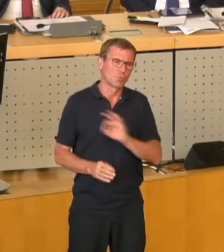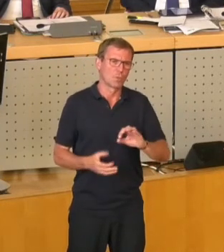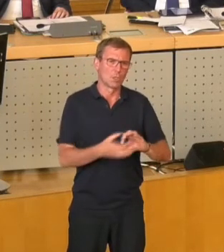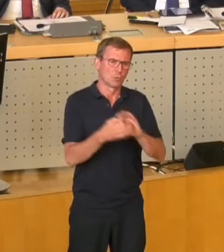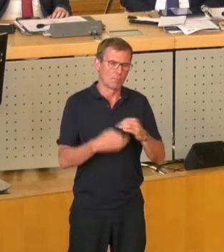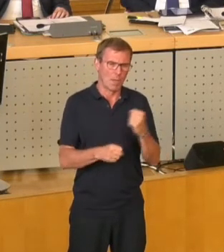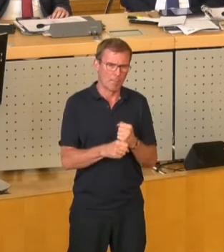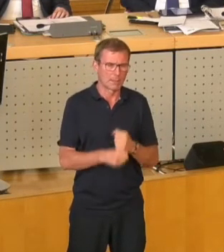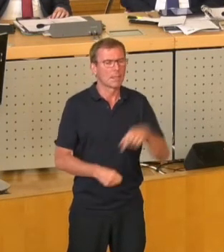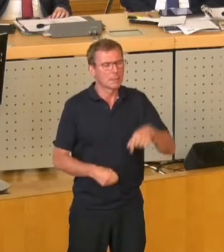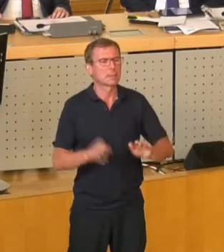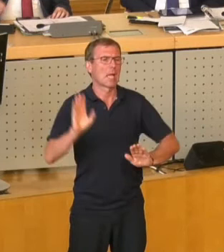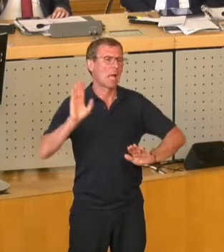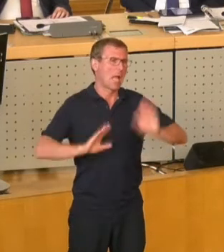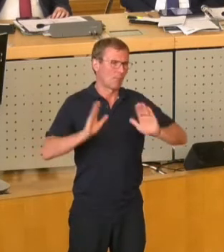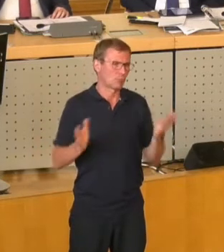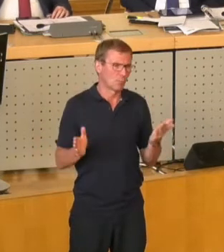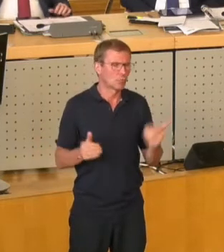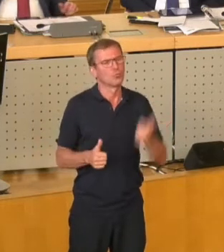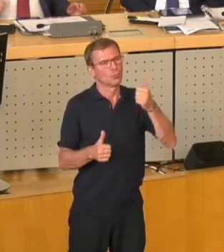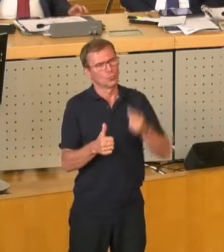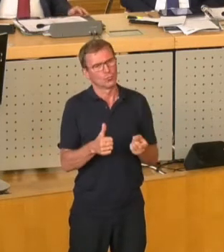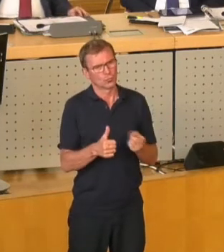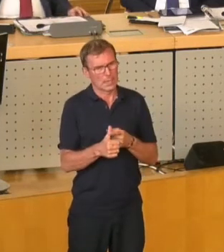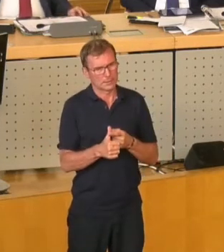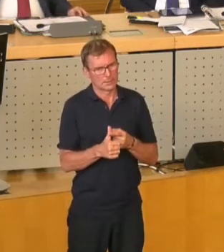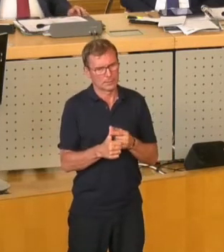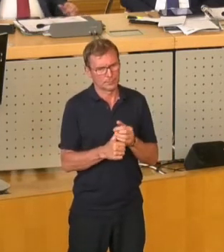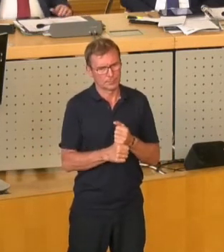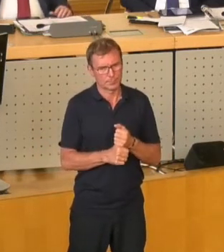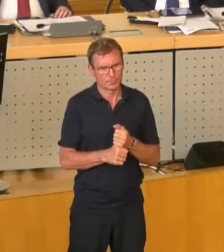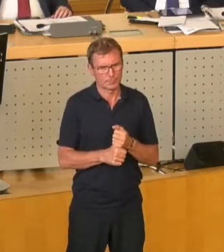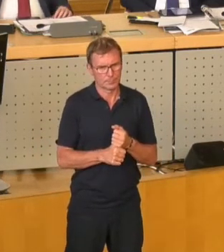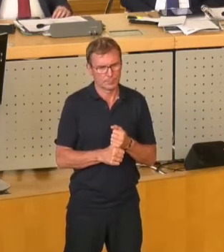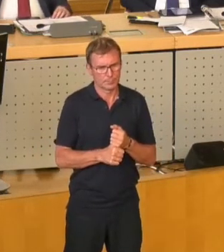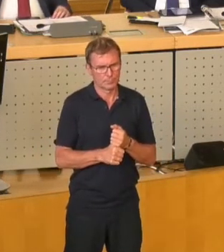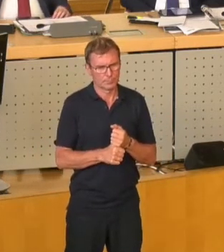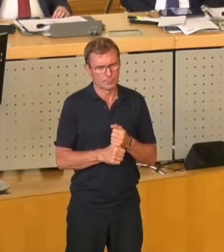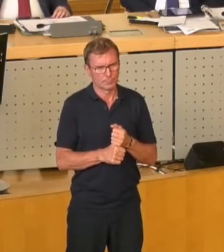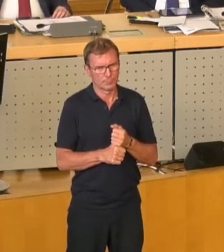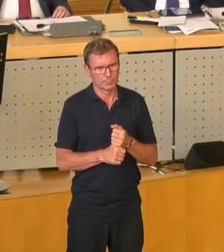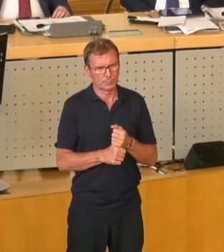kommen wir zur Abstimmung. Wir haben zunächst einen